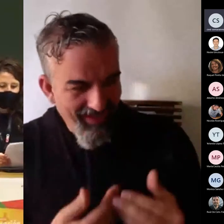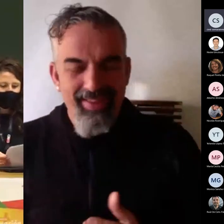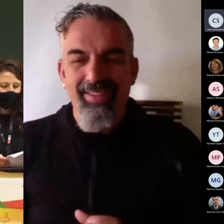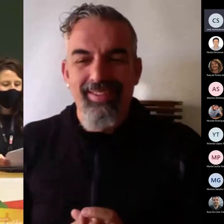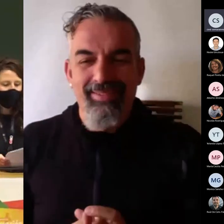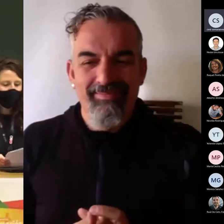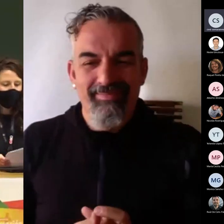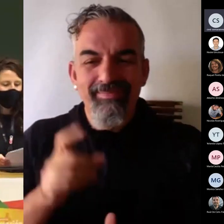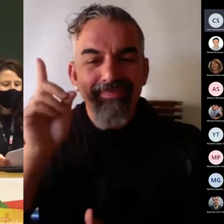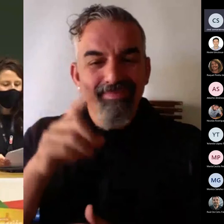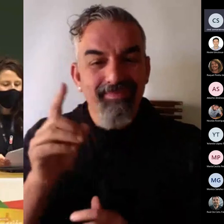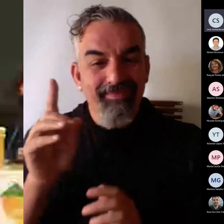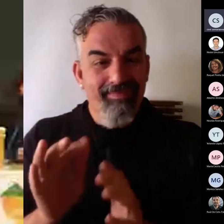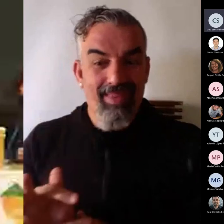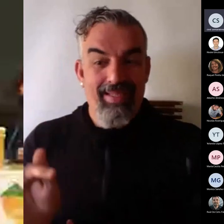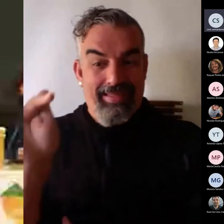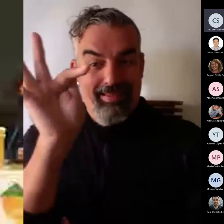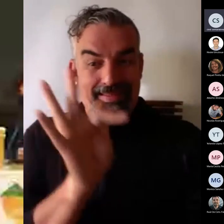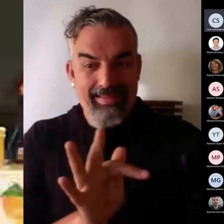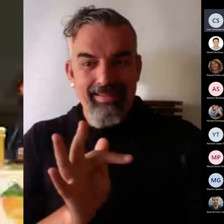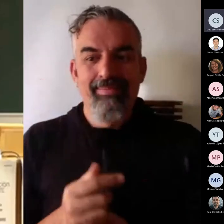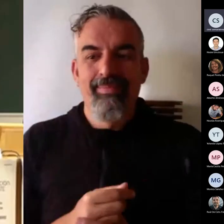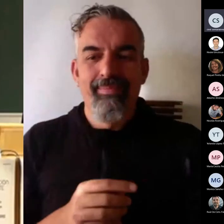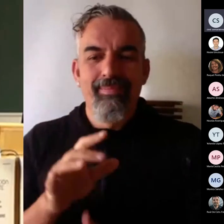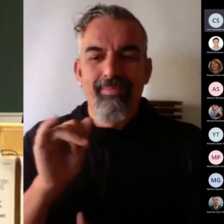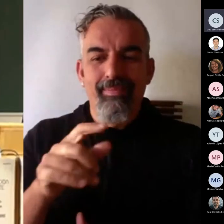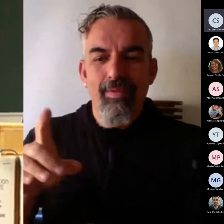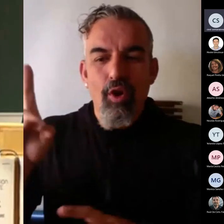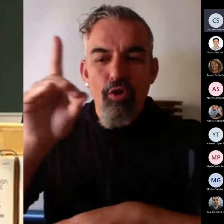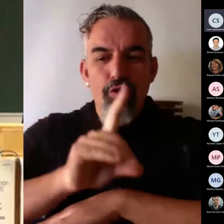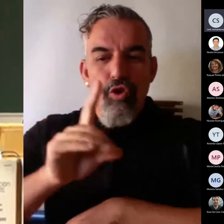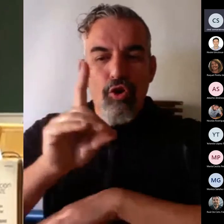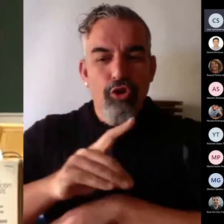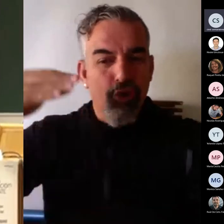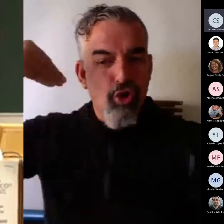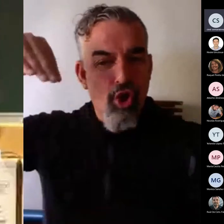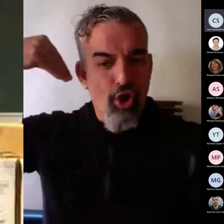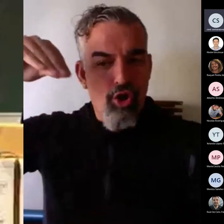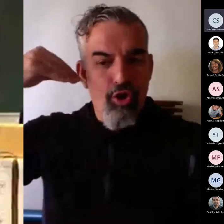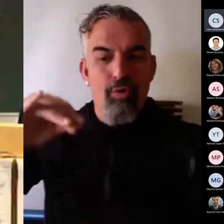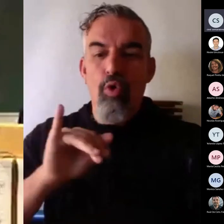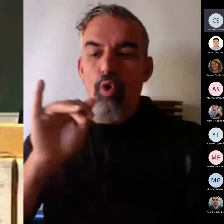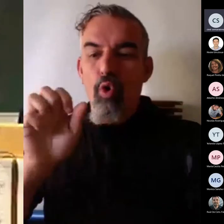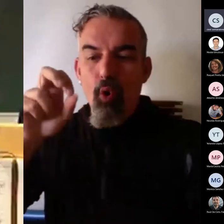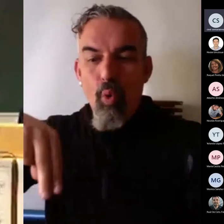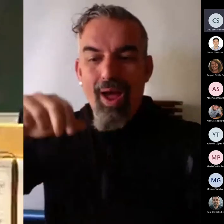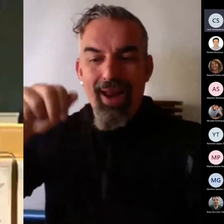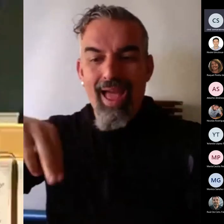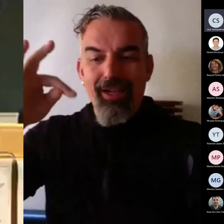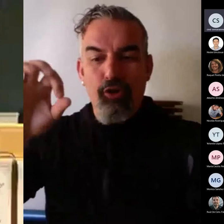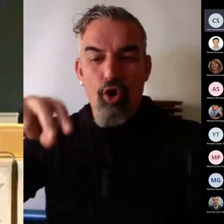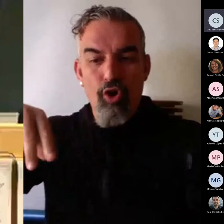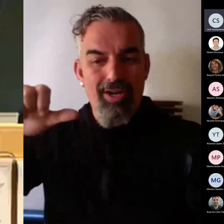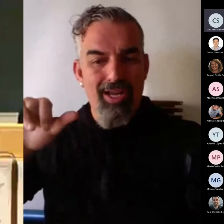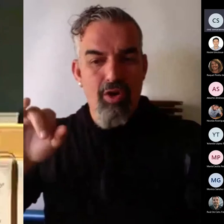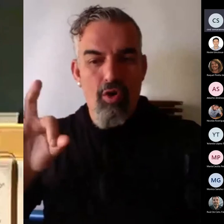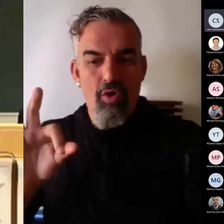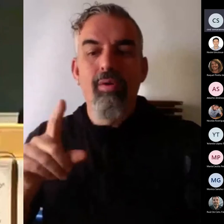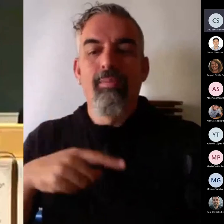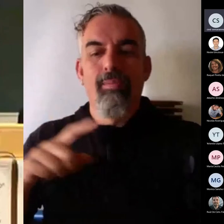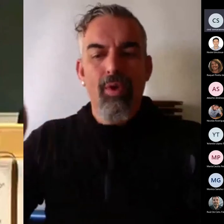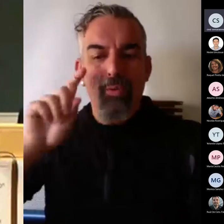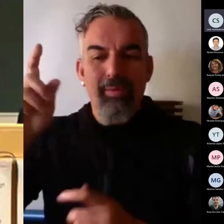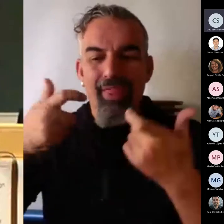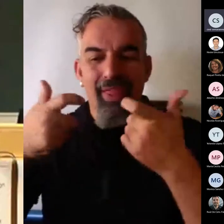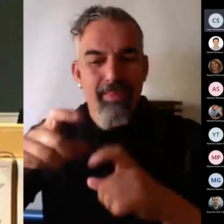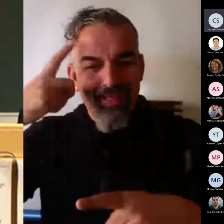A su lado está el doctor Juan Antonio Bertas, profesor titular de la Universidad del Departamento